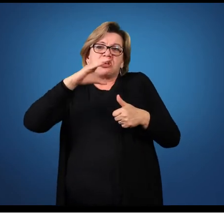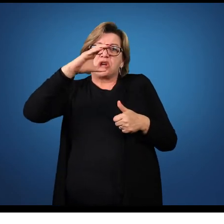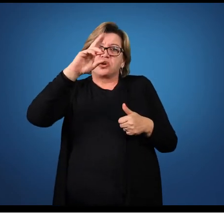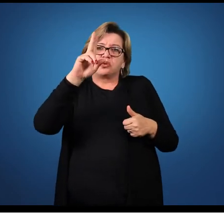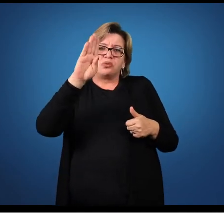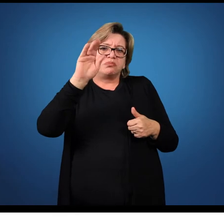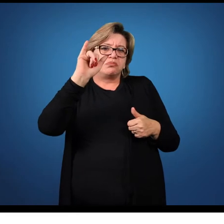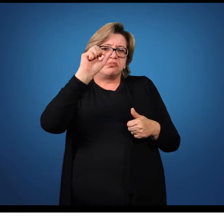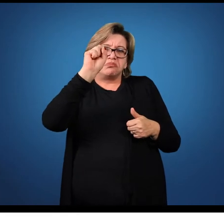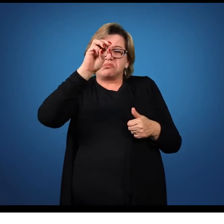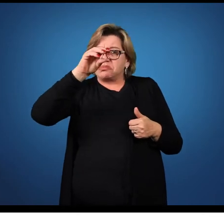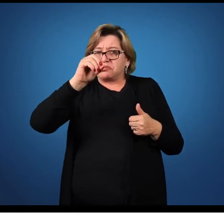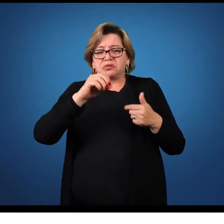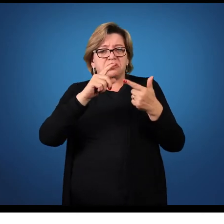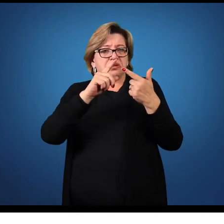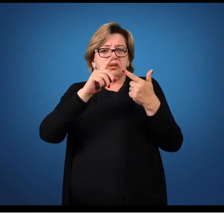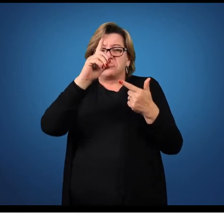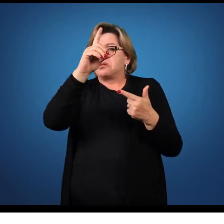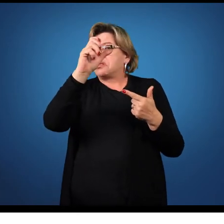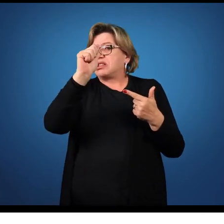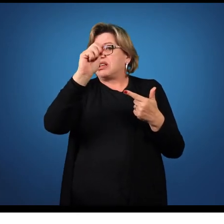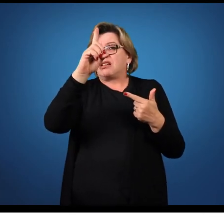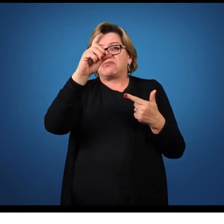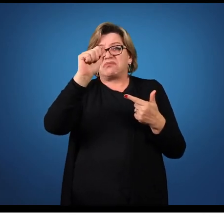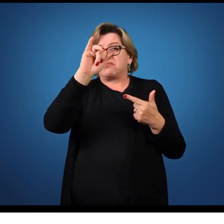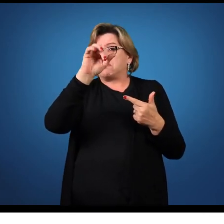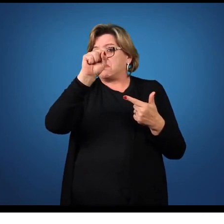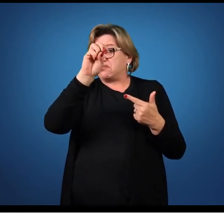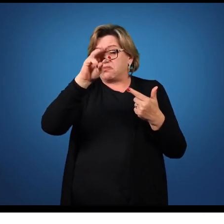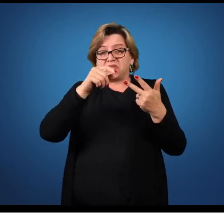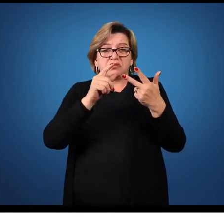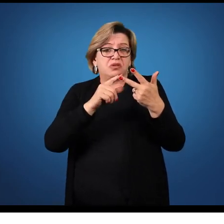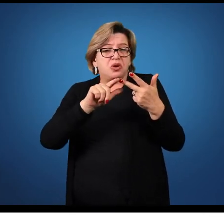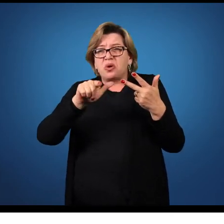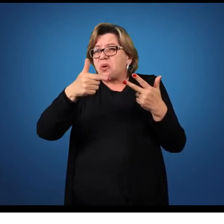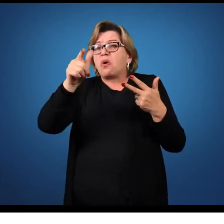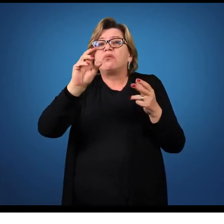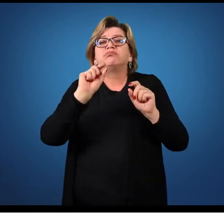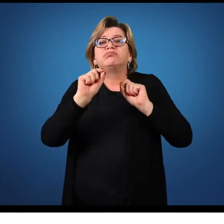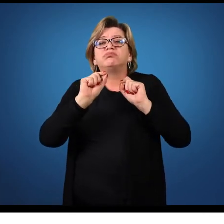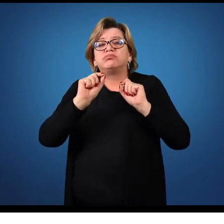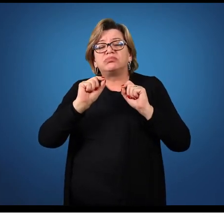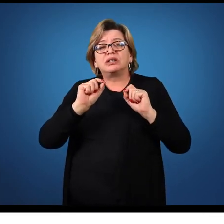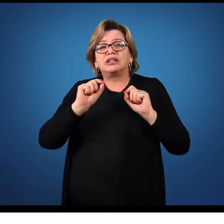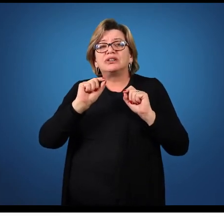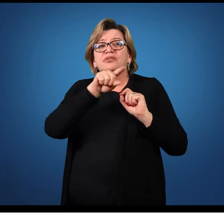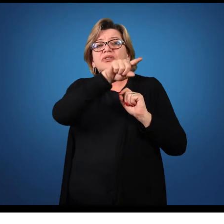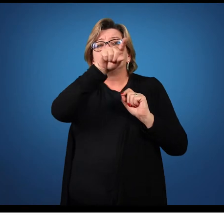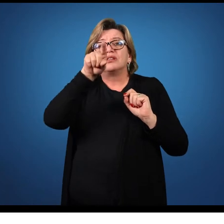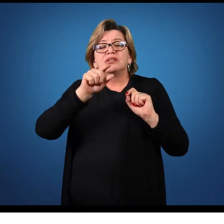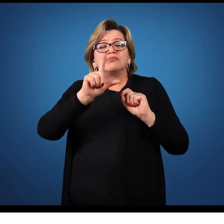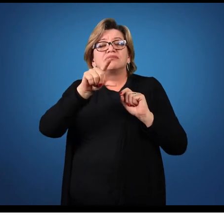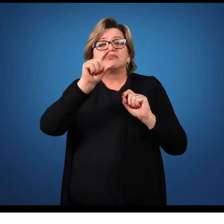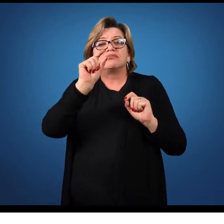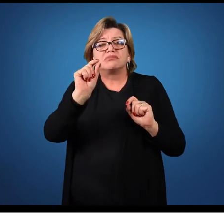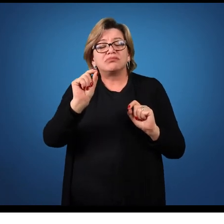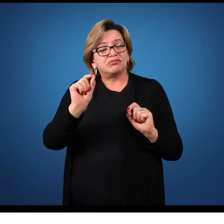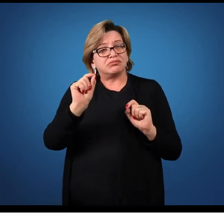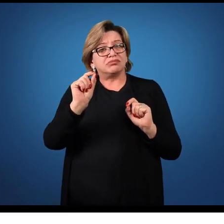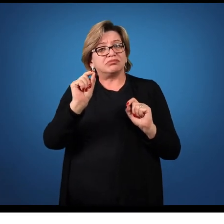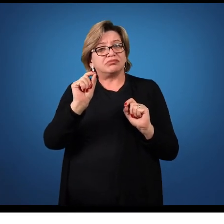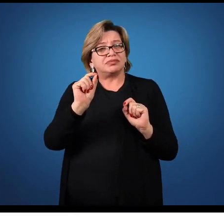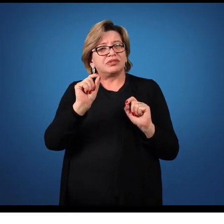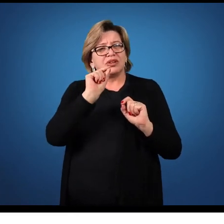Cubismo, expressionismo, dadaísmo ou outros. A qual movimento você